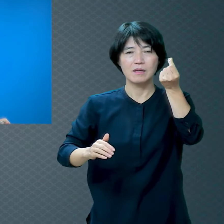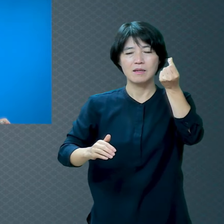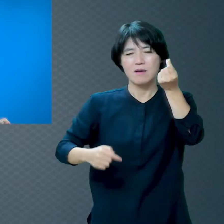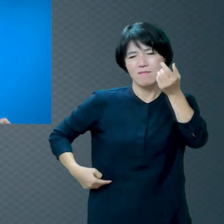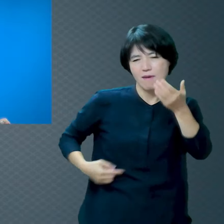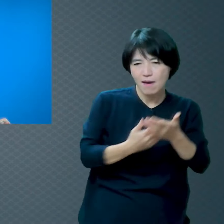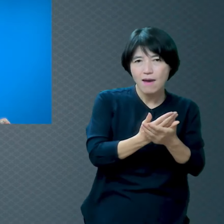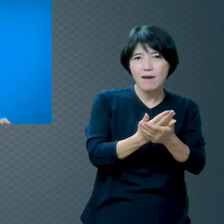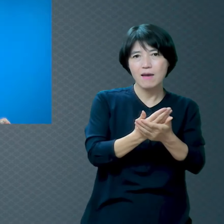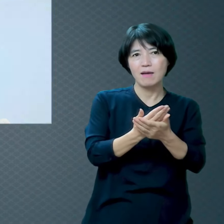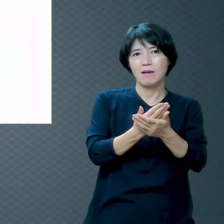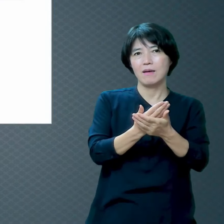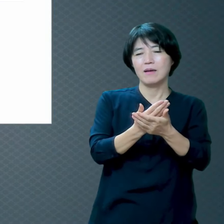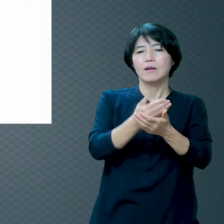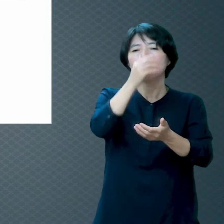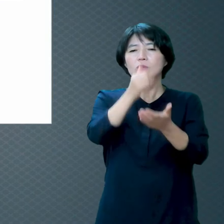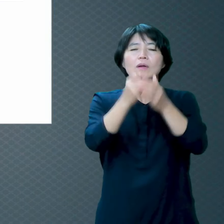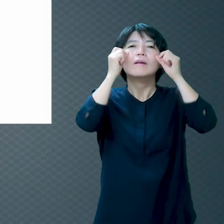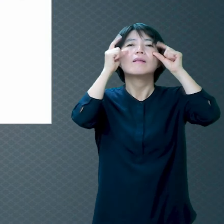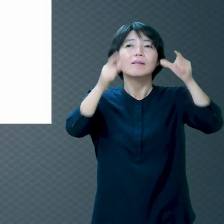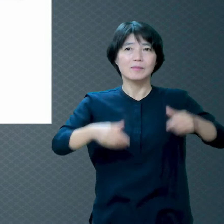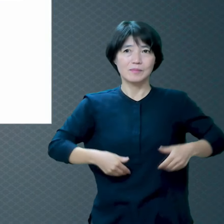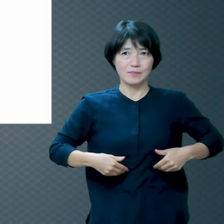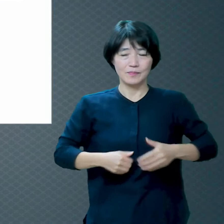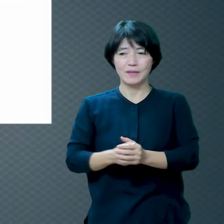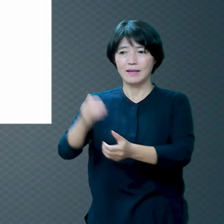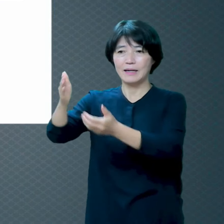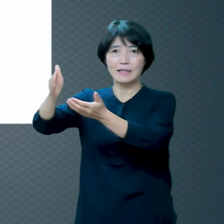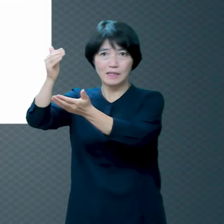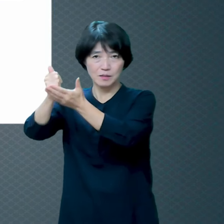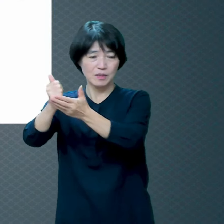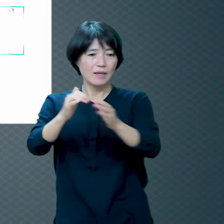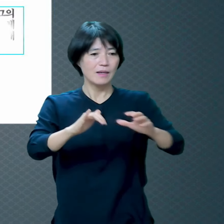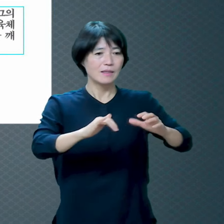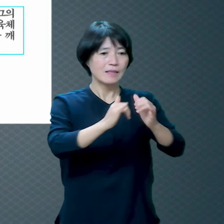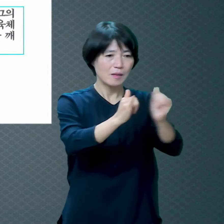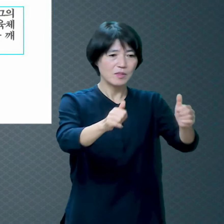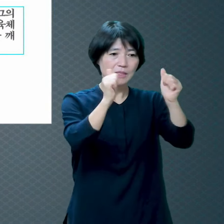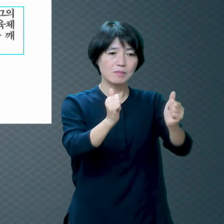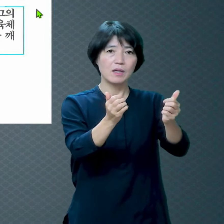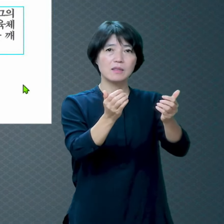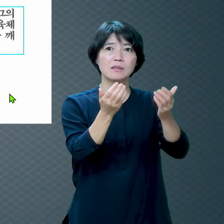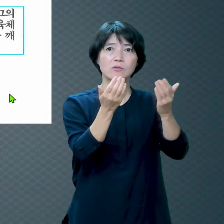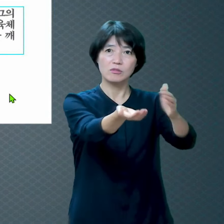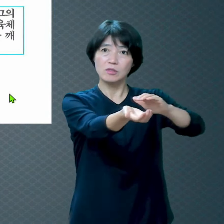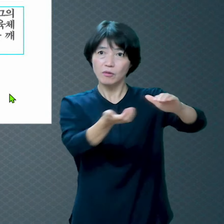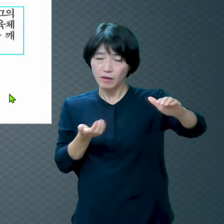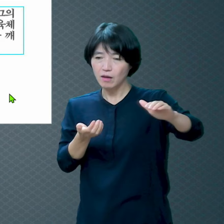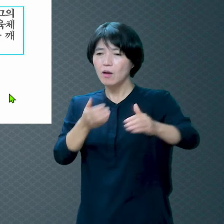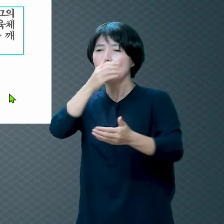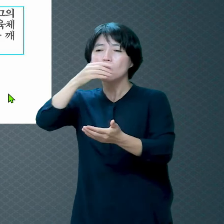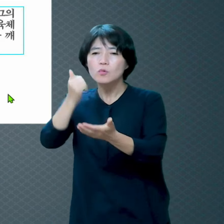전에 율법을 주셔가지고 하나님이 보시는 죄가 뭐냐 알려주는 거예요 그래서 그래서